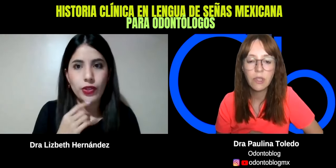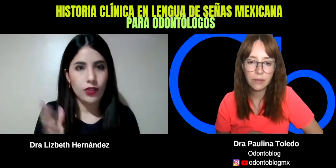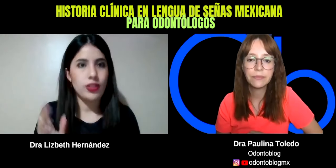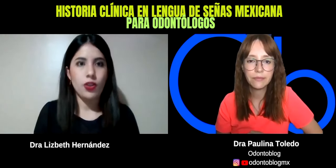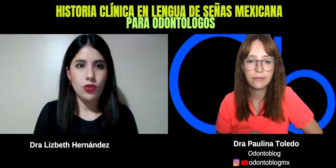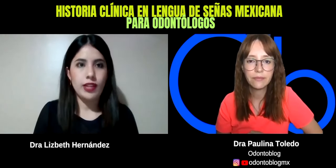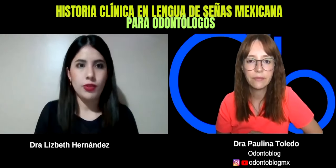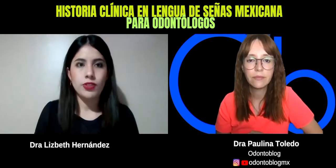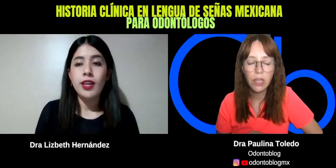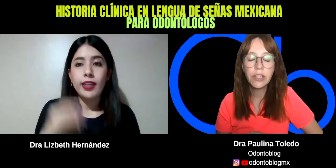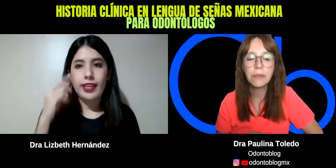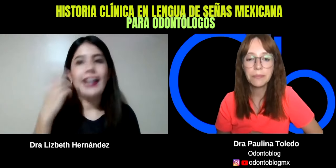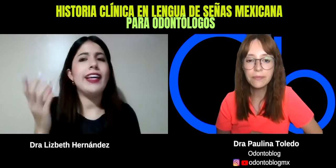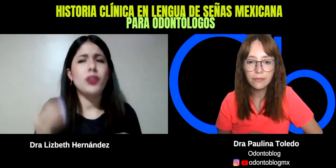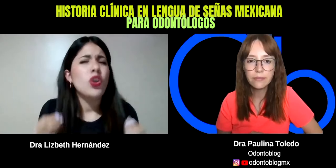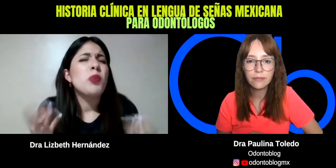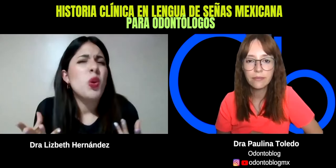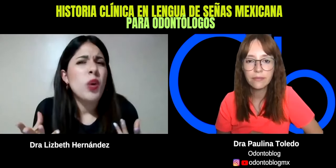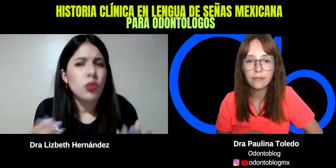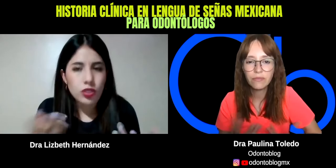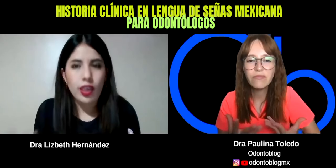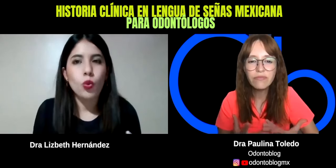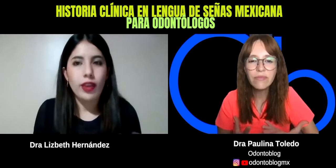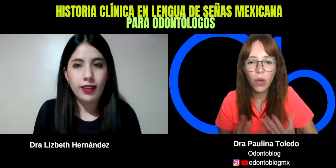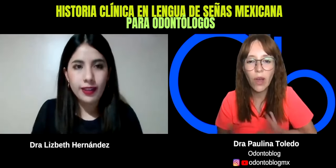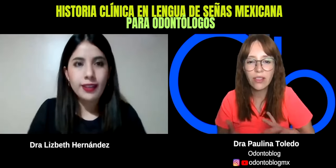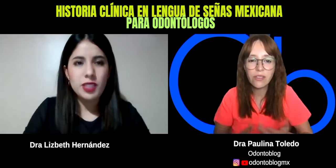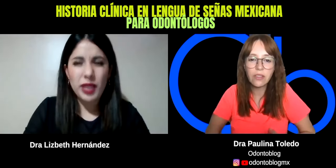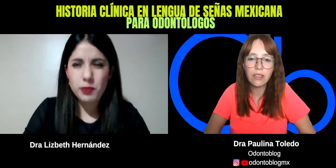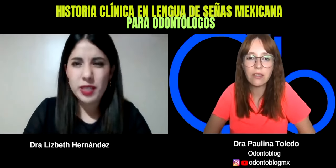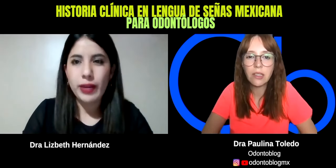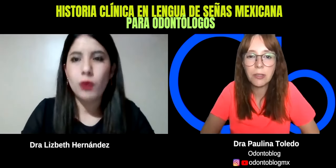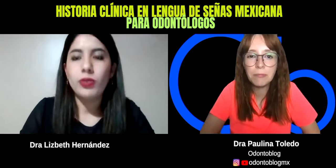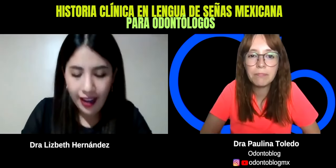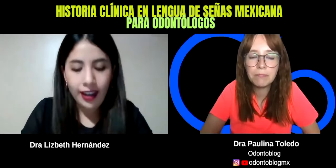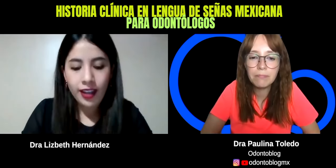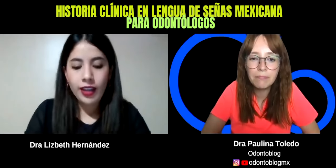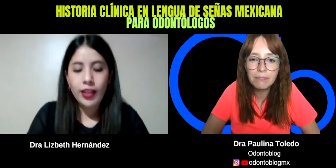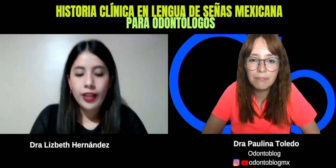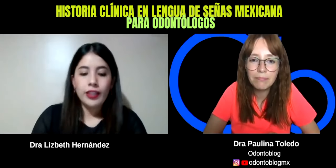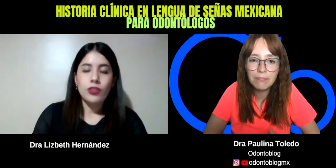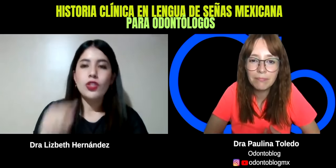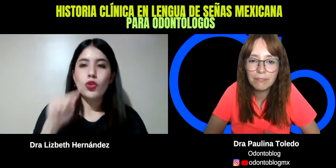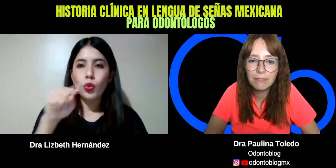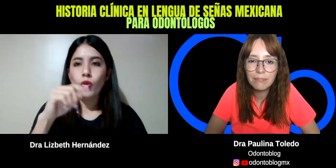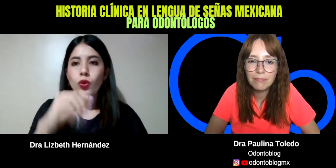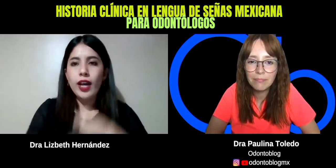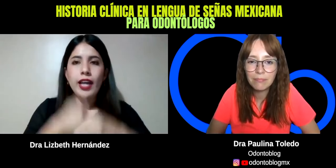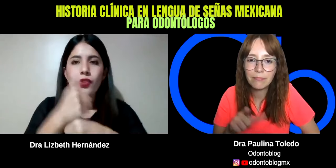nos leyó los labios. Ok. Y el gesto, ¿no? Como de cuántos, de duda. ¿Cuántos? Es pregunta. Ajá. Entonces, tú, años,